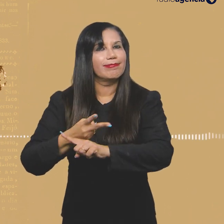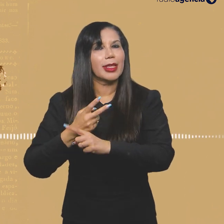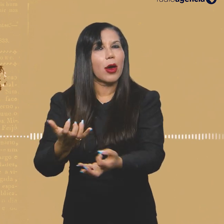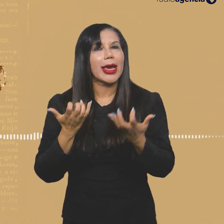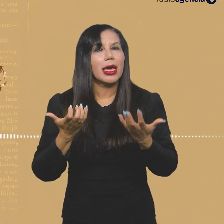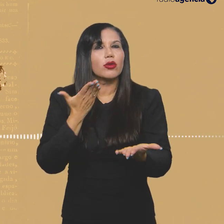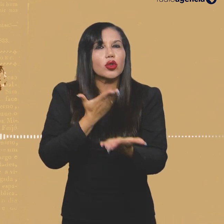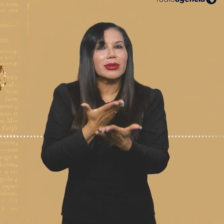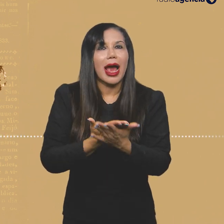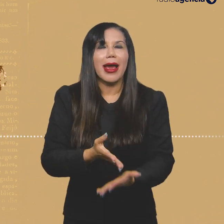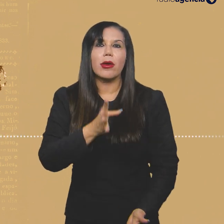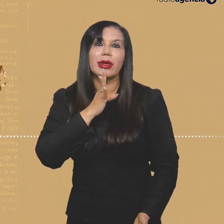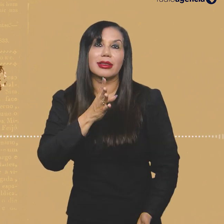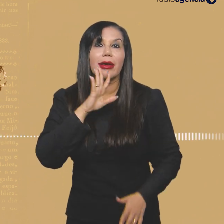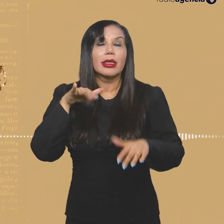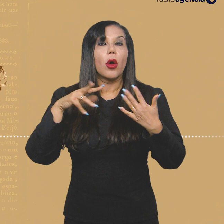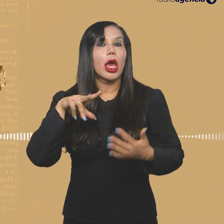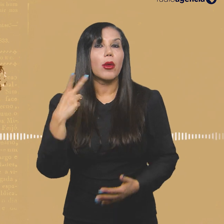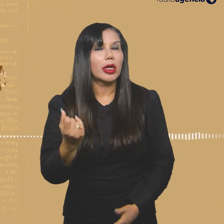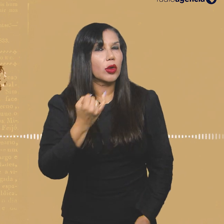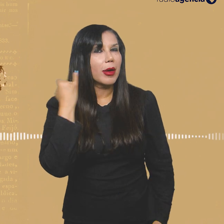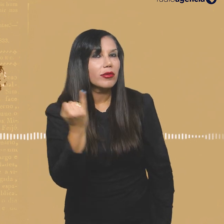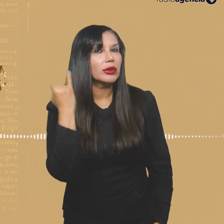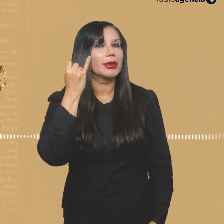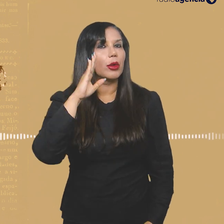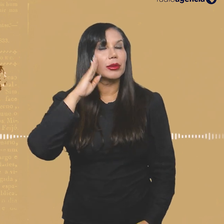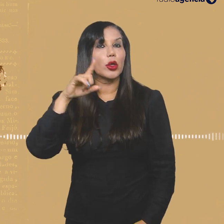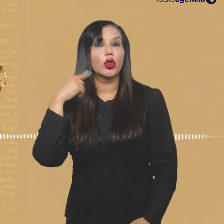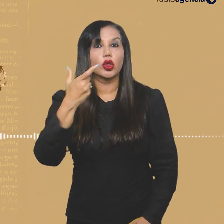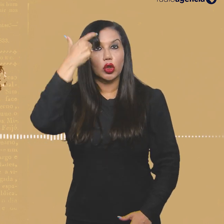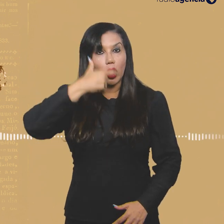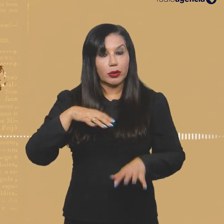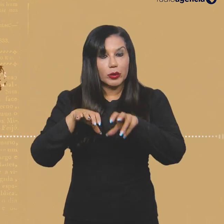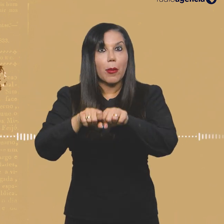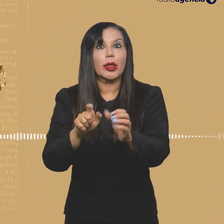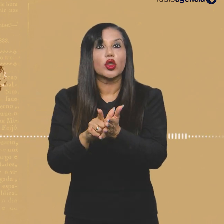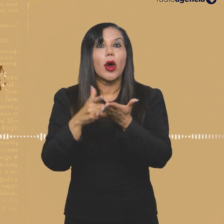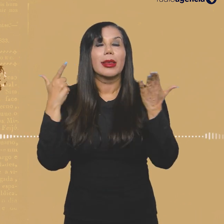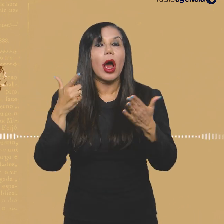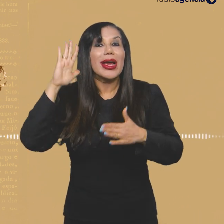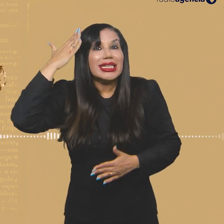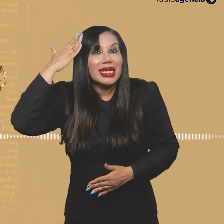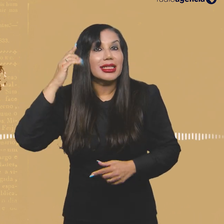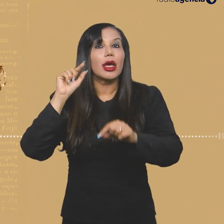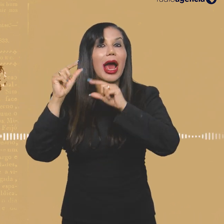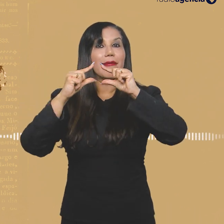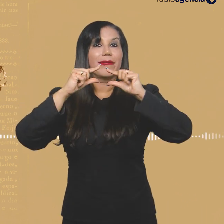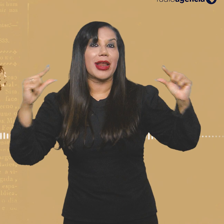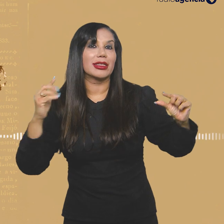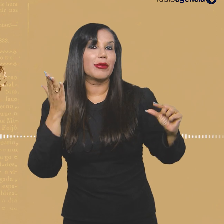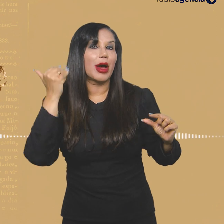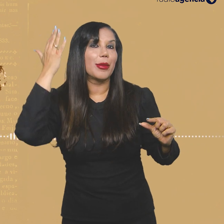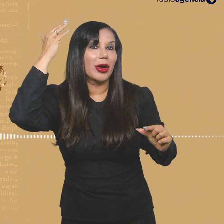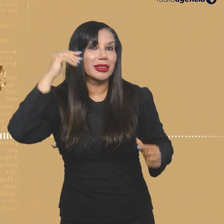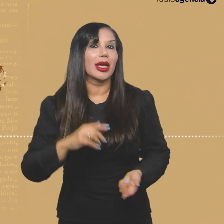para poder estudar e conhecer. Então, eu acho que é fundamental para a gente que é comunicador entender aquela